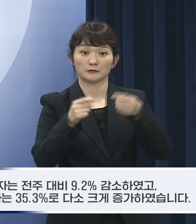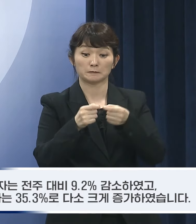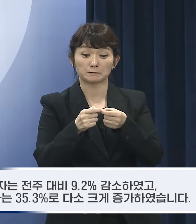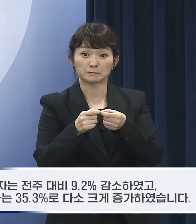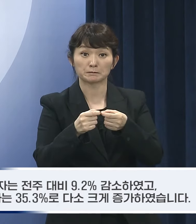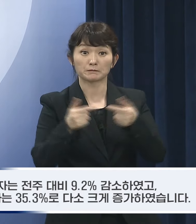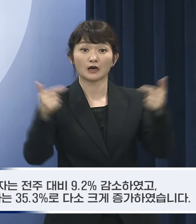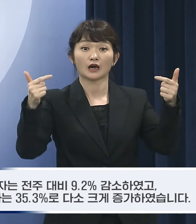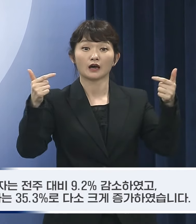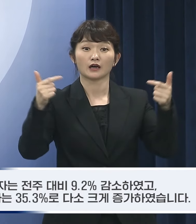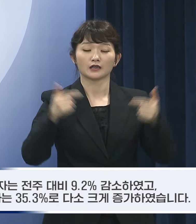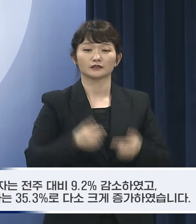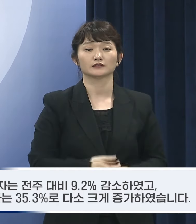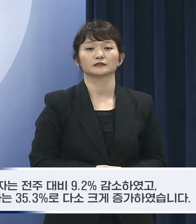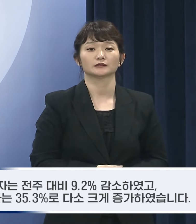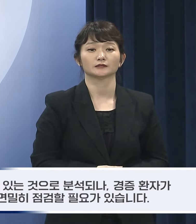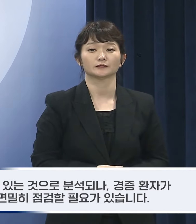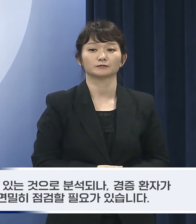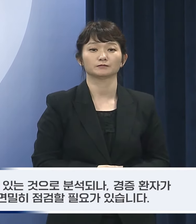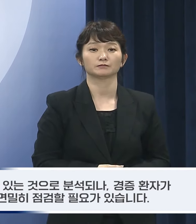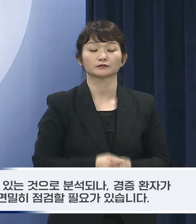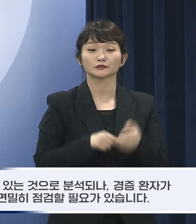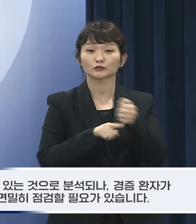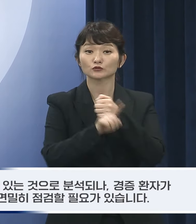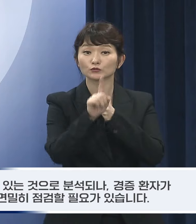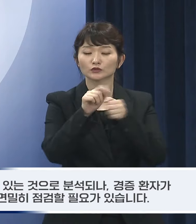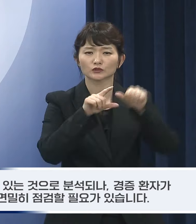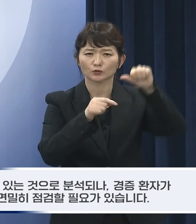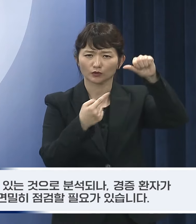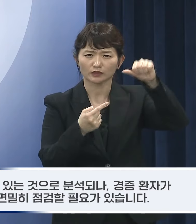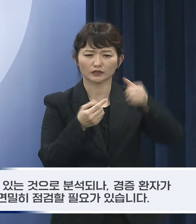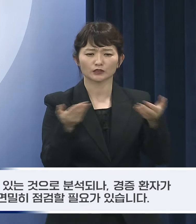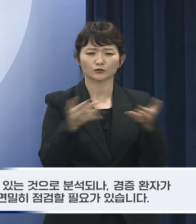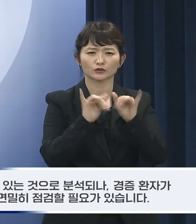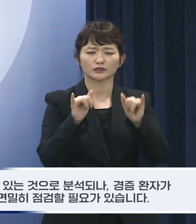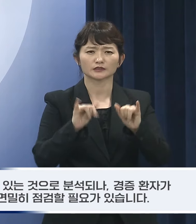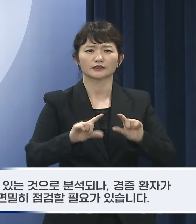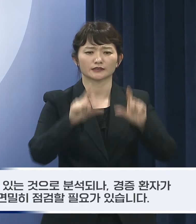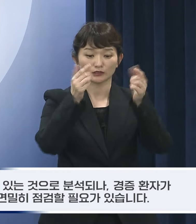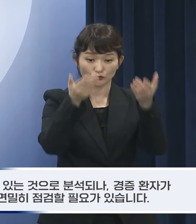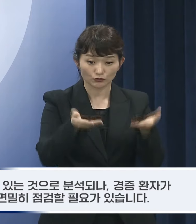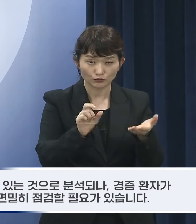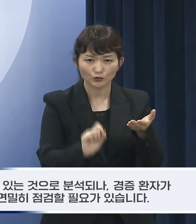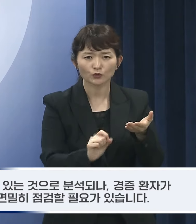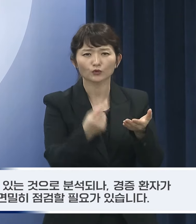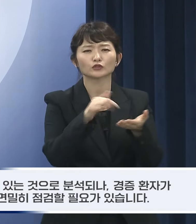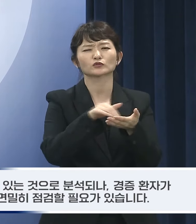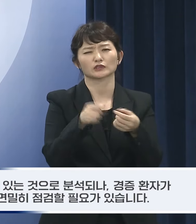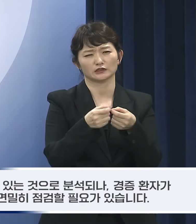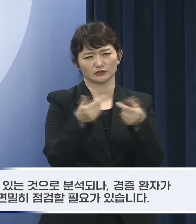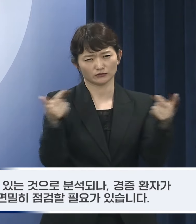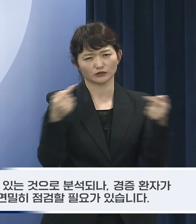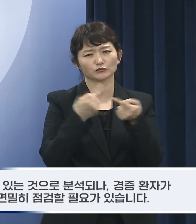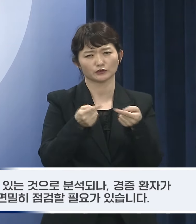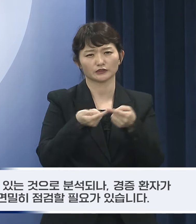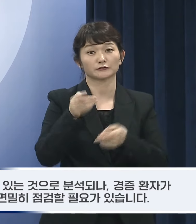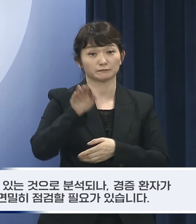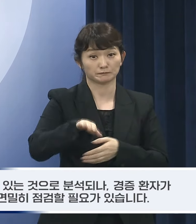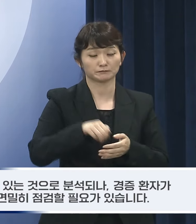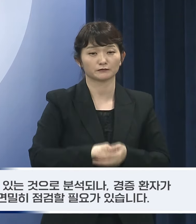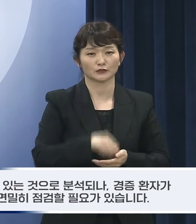크게 증가하였습니다. 이는 5월 1일 근로자의 날 휴무에 따른 영향이 있는 것으로 분석되나